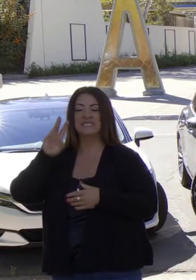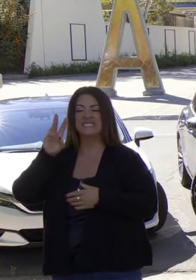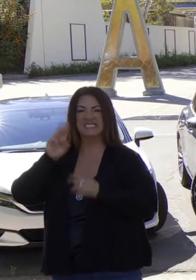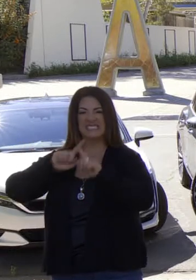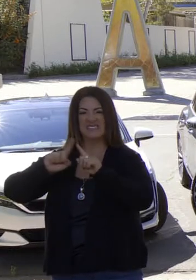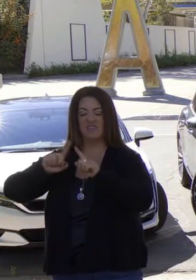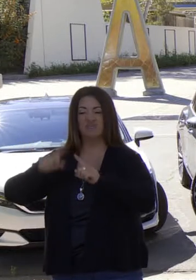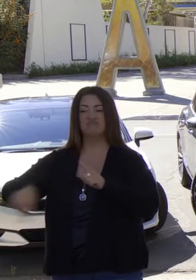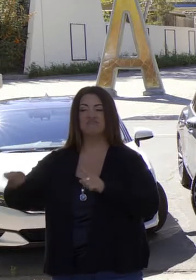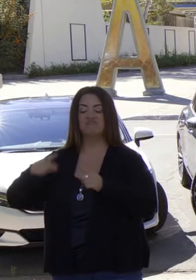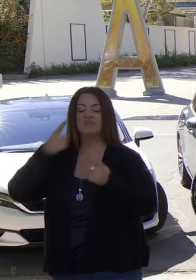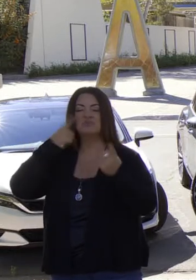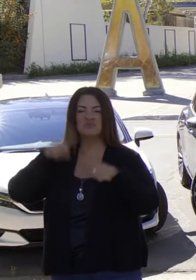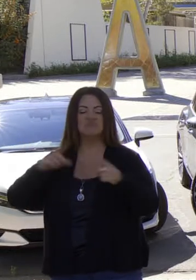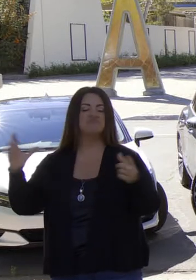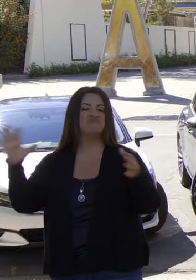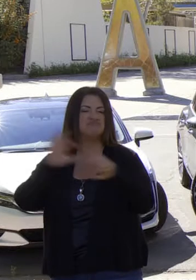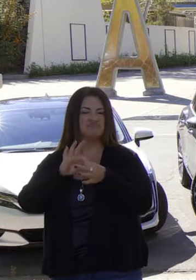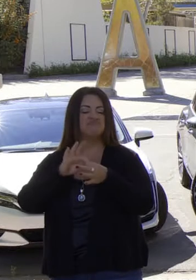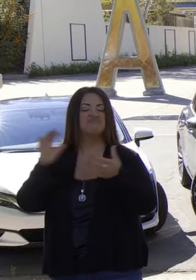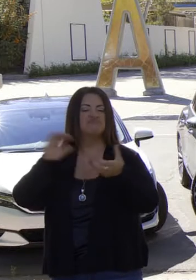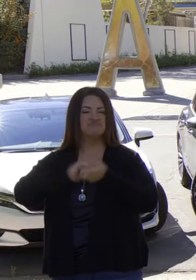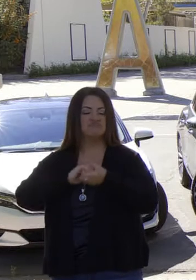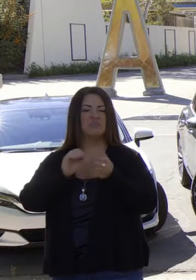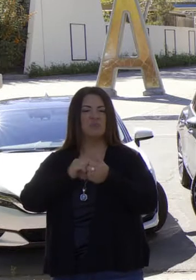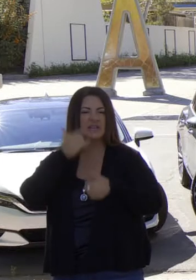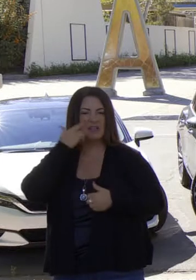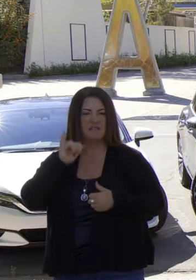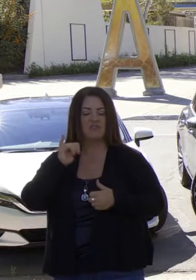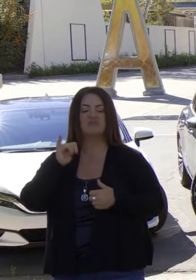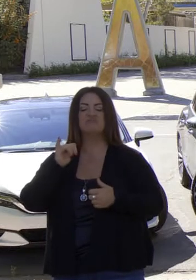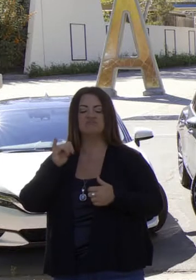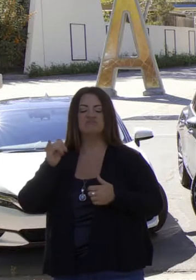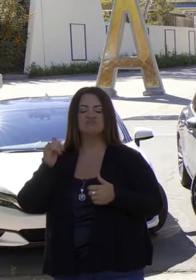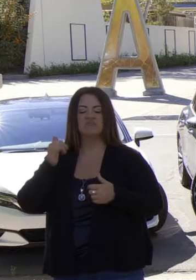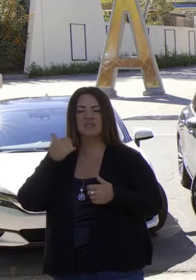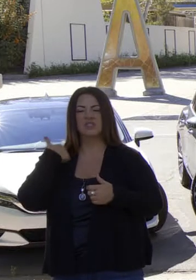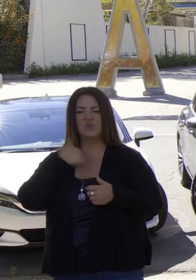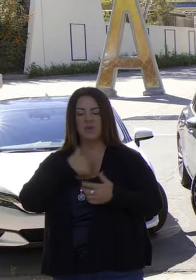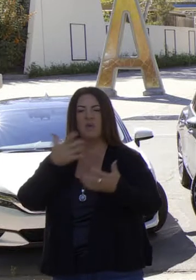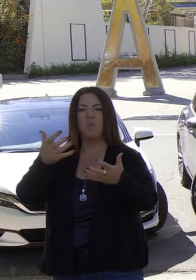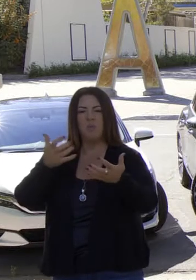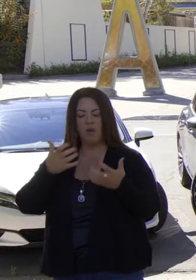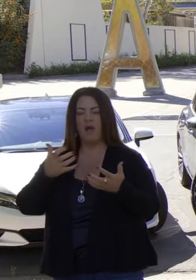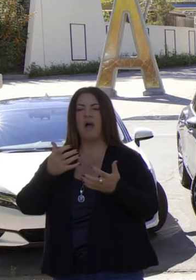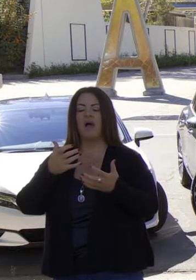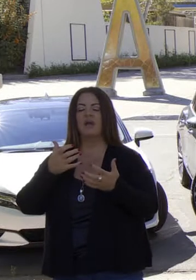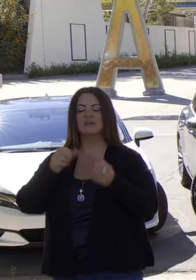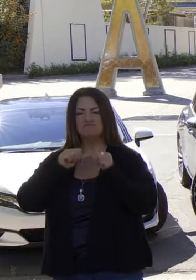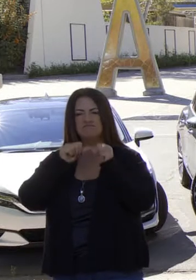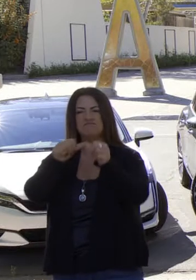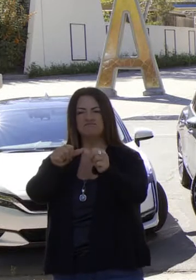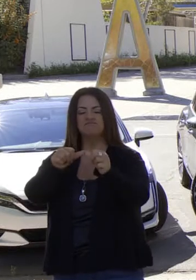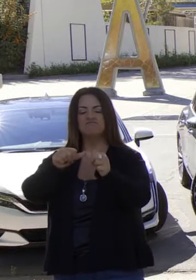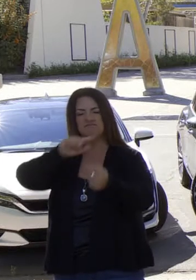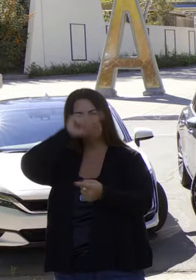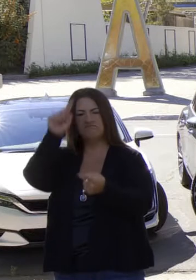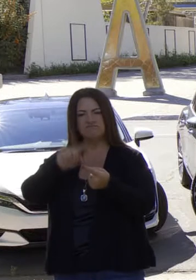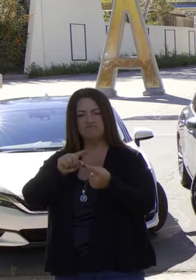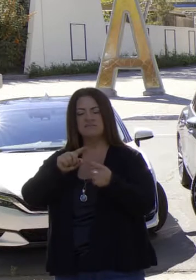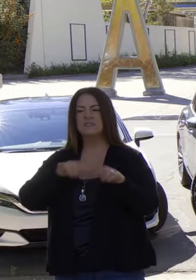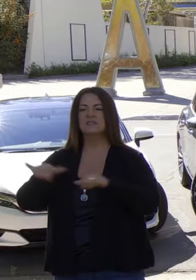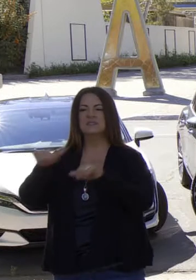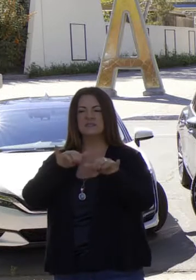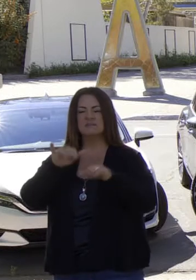voluntaria se pusieron de acuerdo en unirse a California en nuestros esfuerzos de mantener las normas de